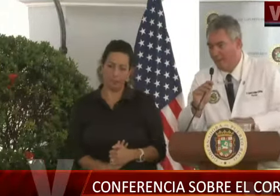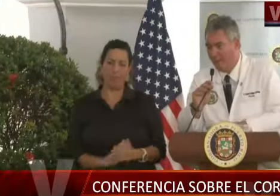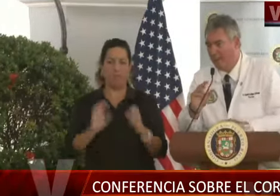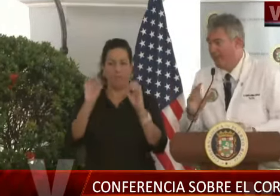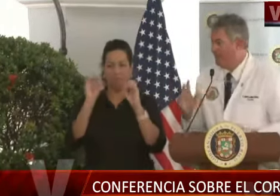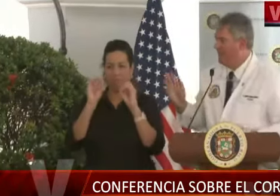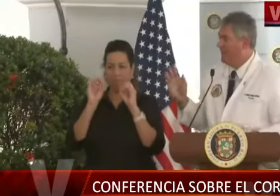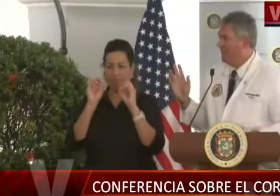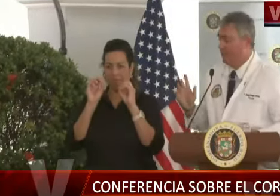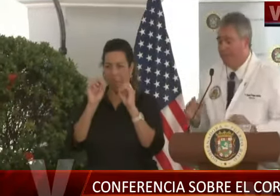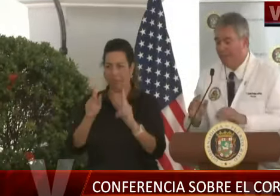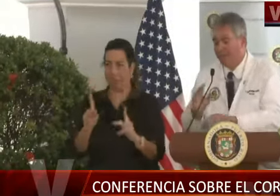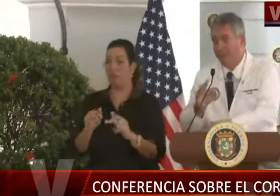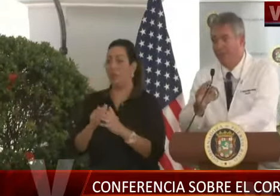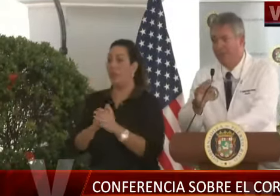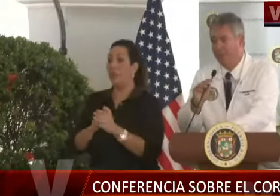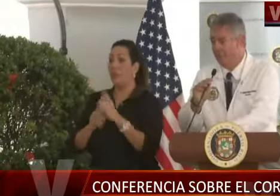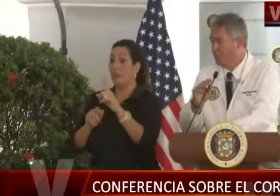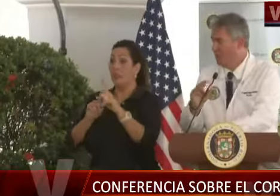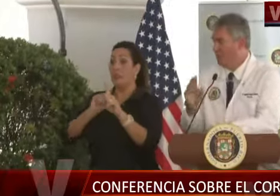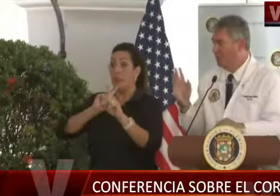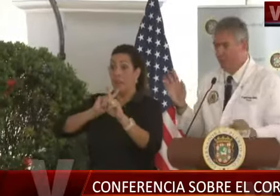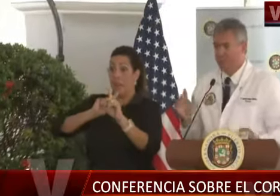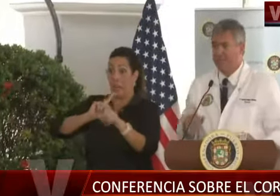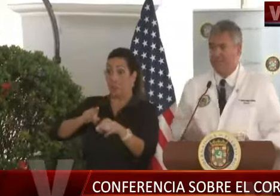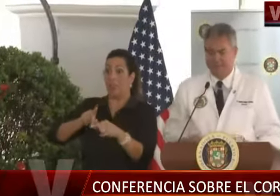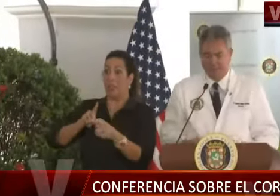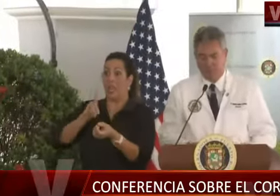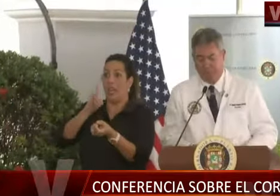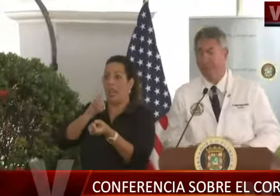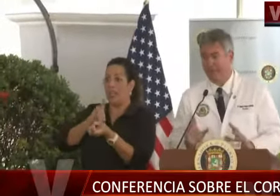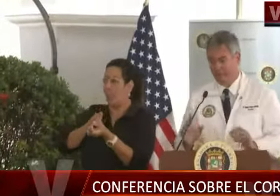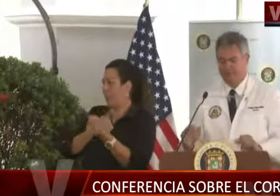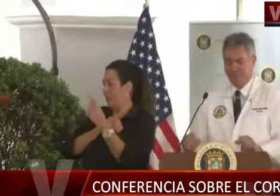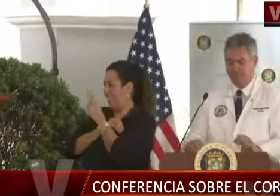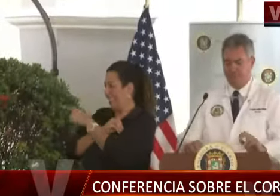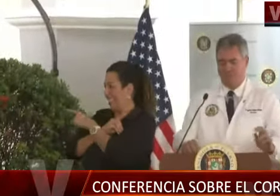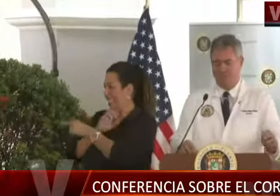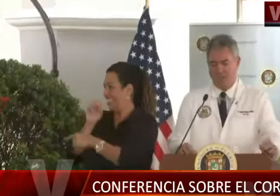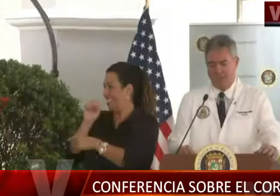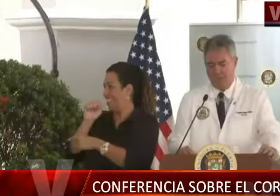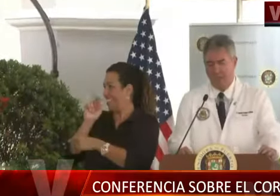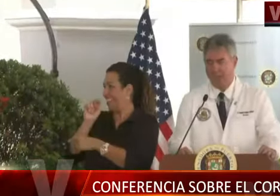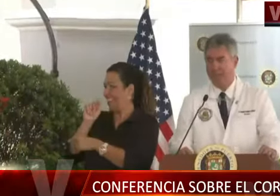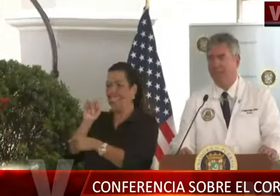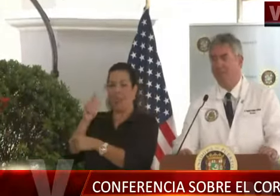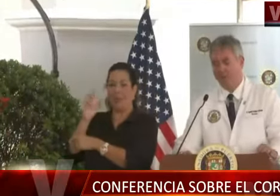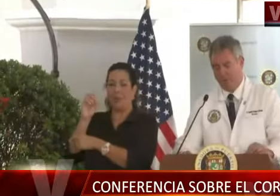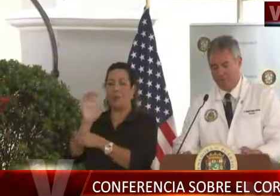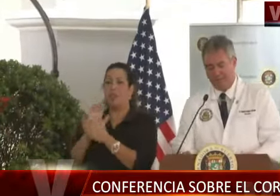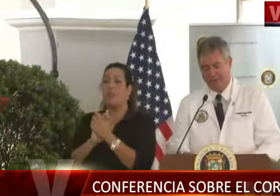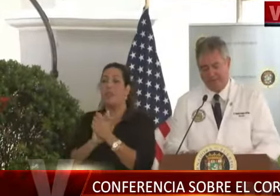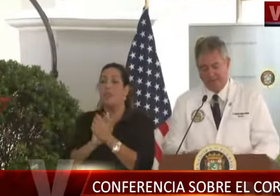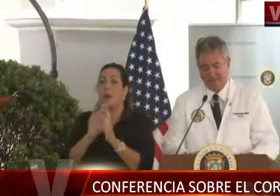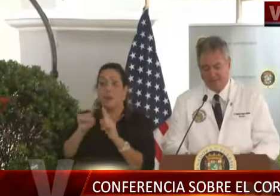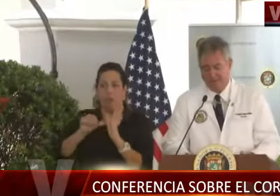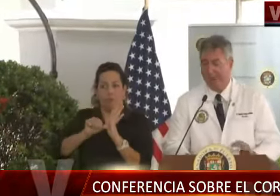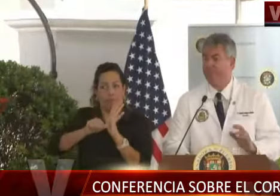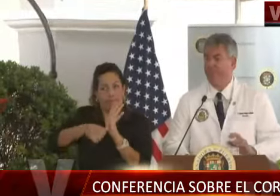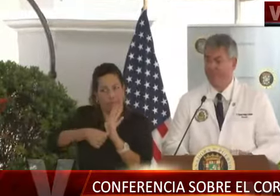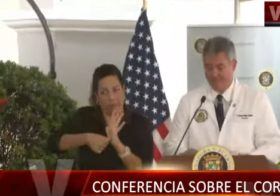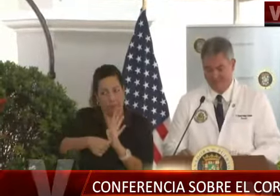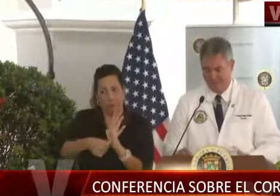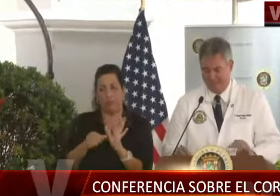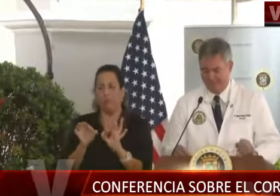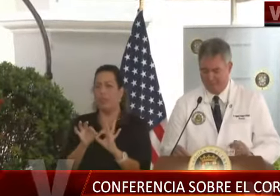Le voy a dirigir la respuesta de la pregunta del doctor Santiago Abagur, pero quiero reiterar